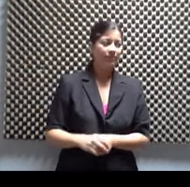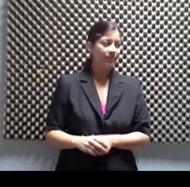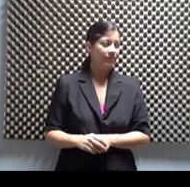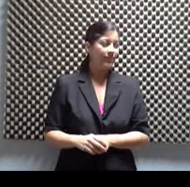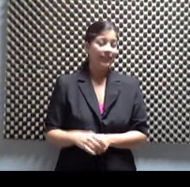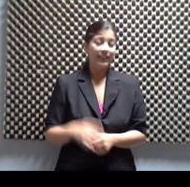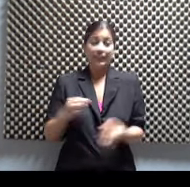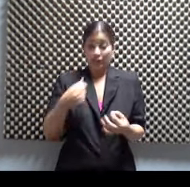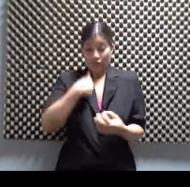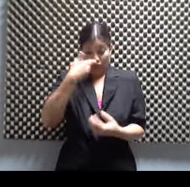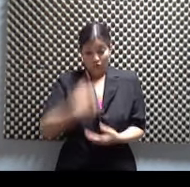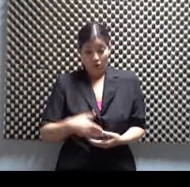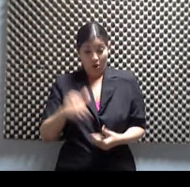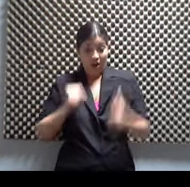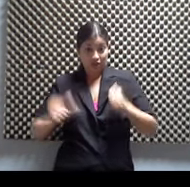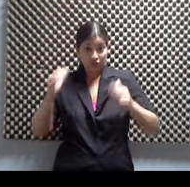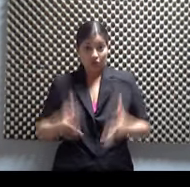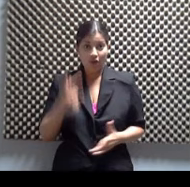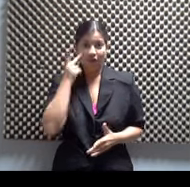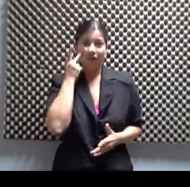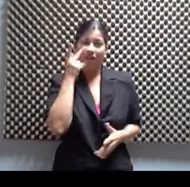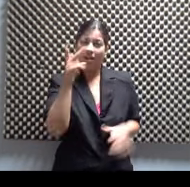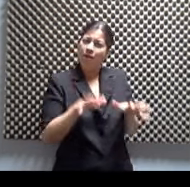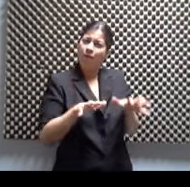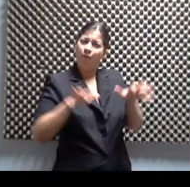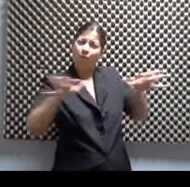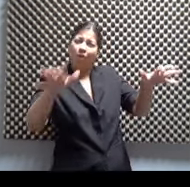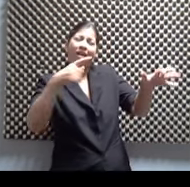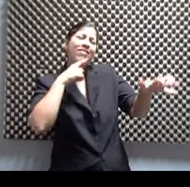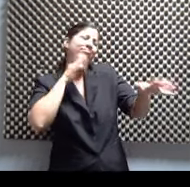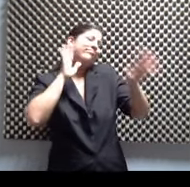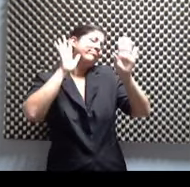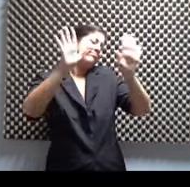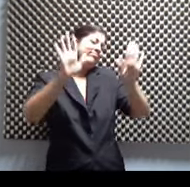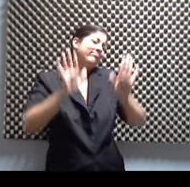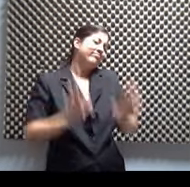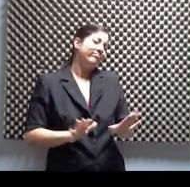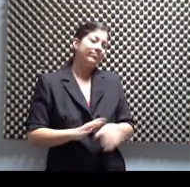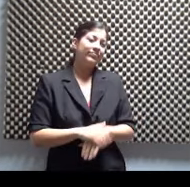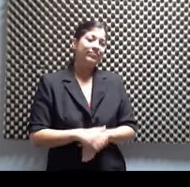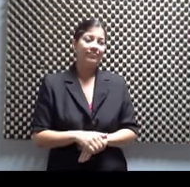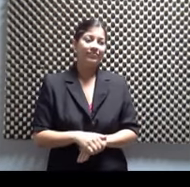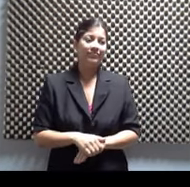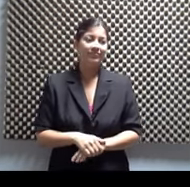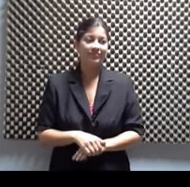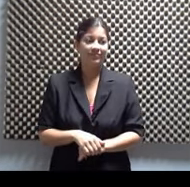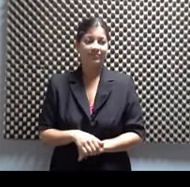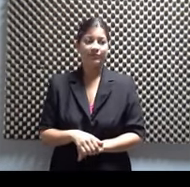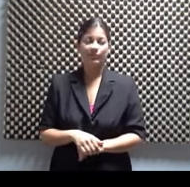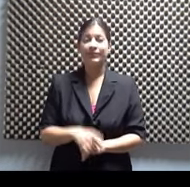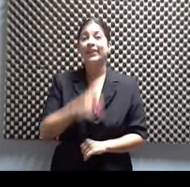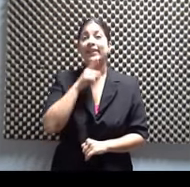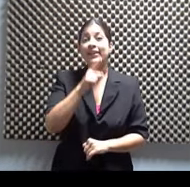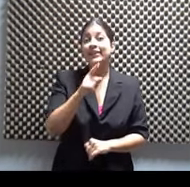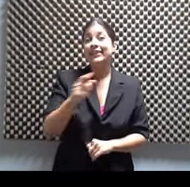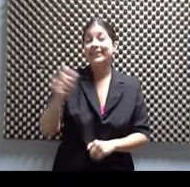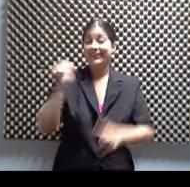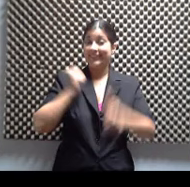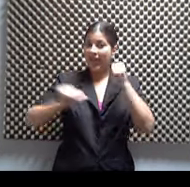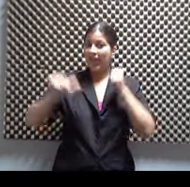un banquete. Así va a ser. Y aproveché la oferta. No siempre se monta teatro de suspenso. Exacto. Vamos a aprender a ver